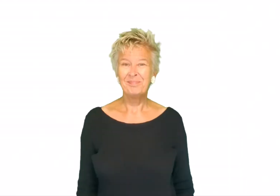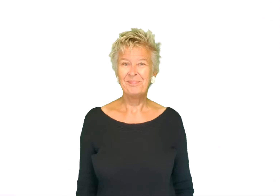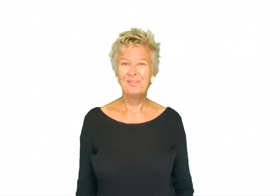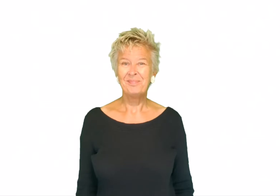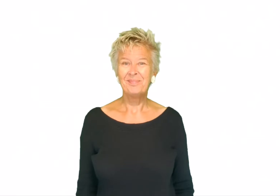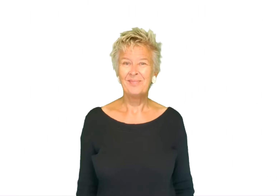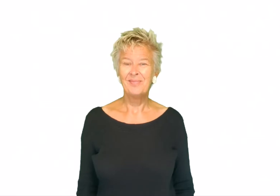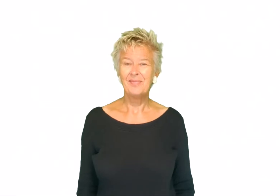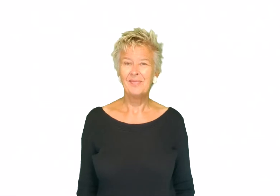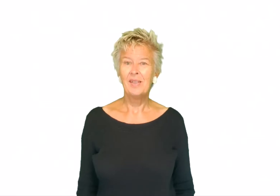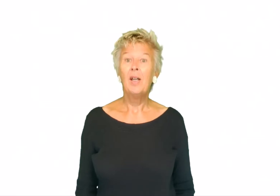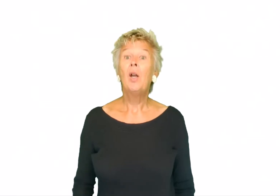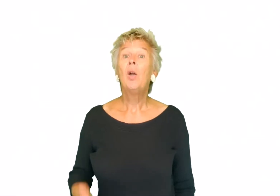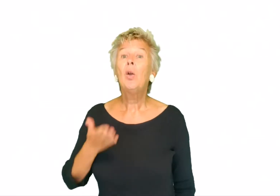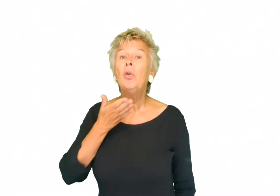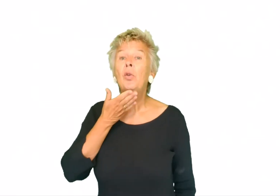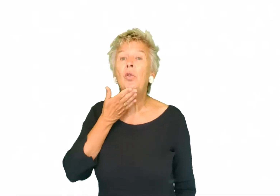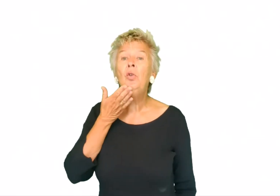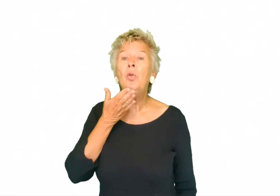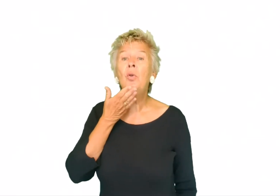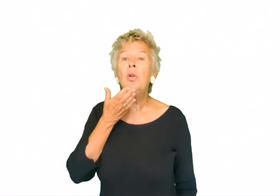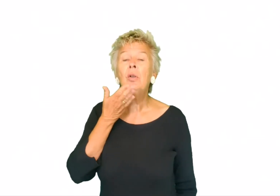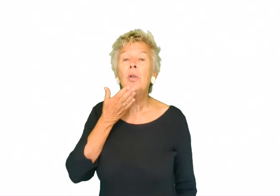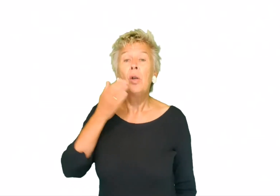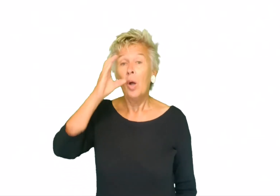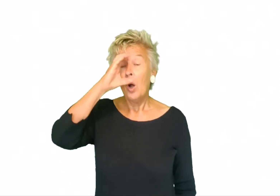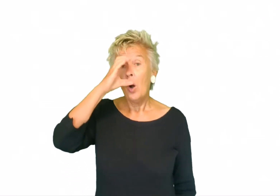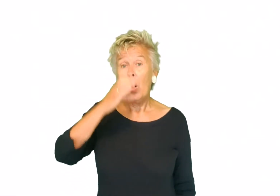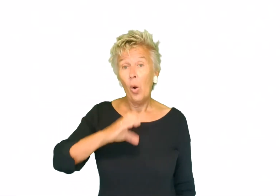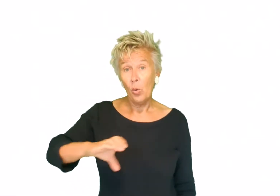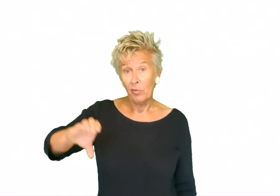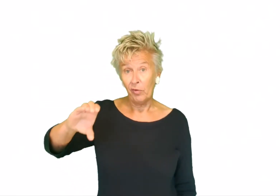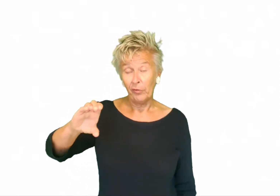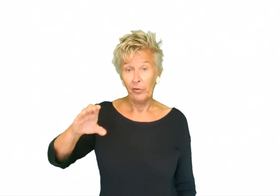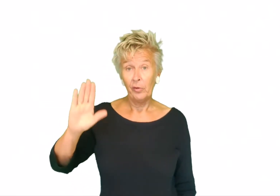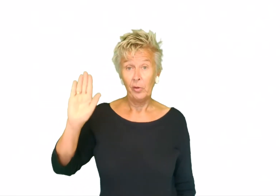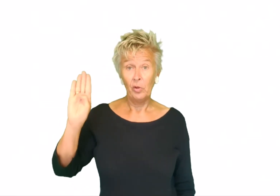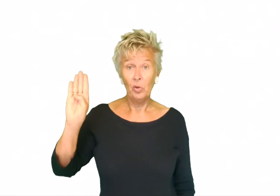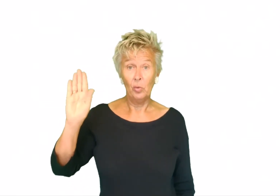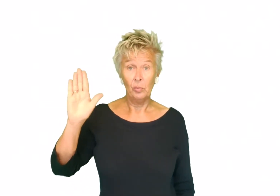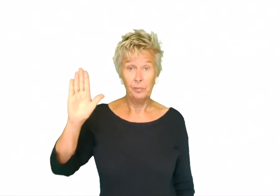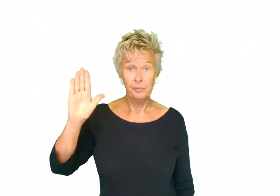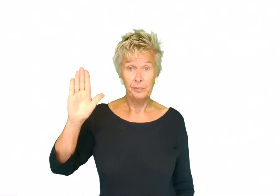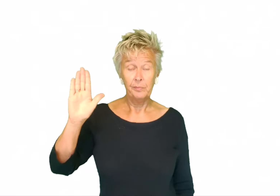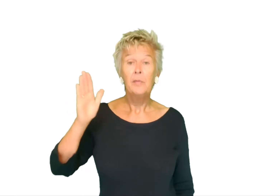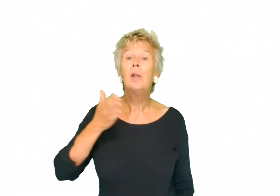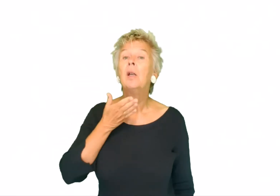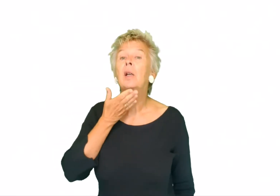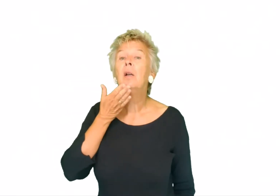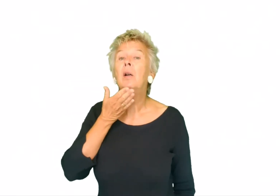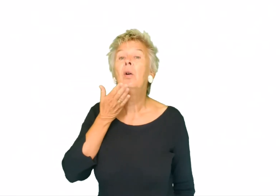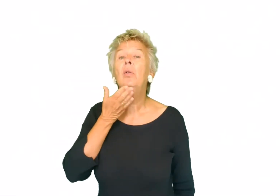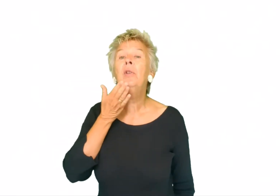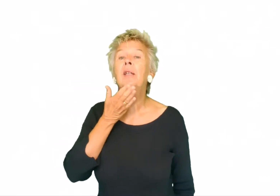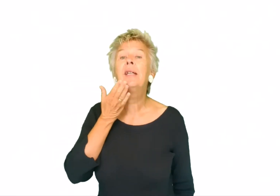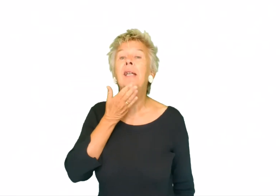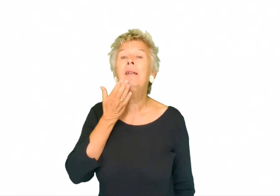jong. Onder je kin